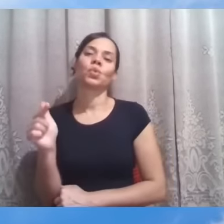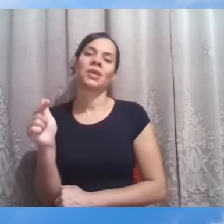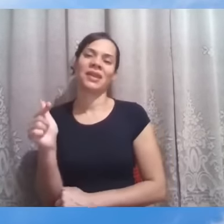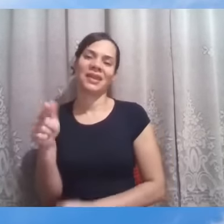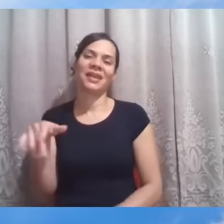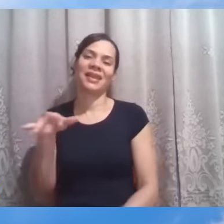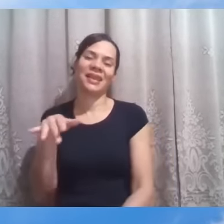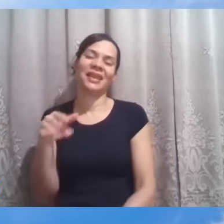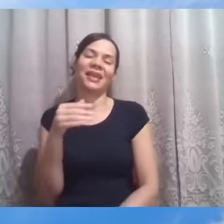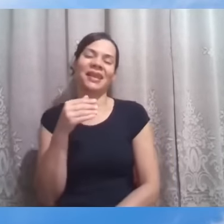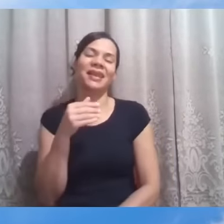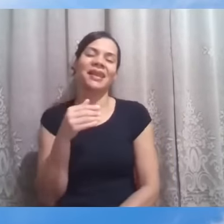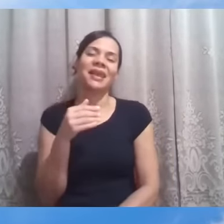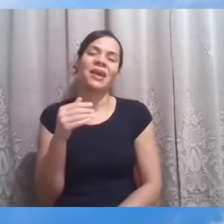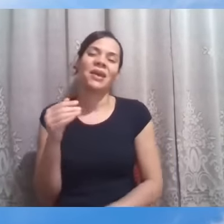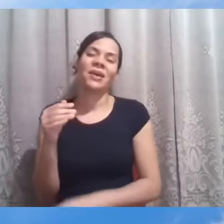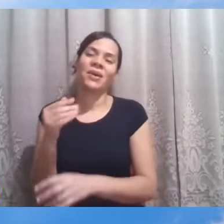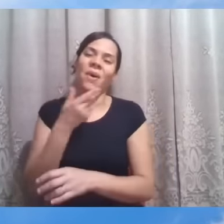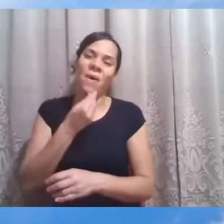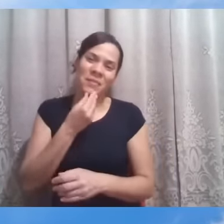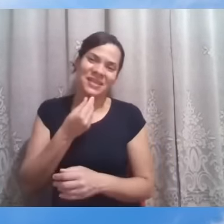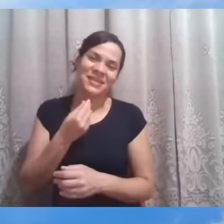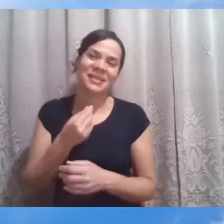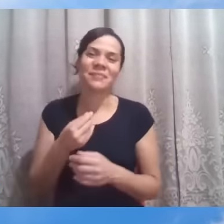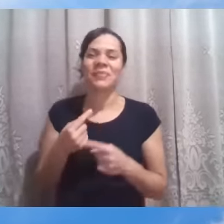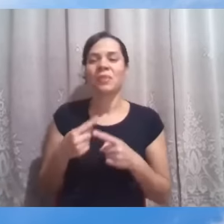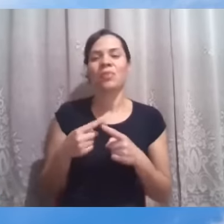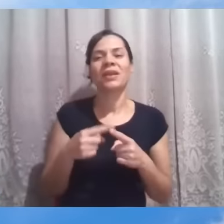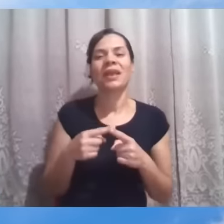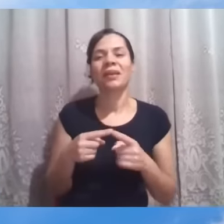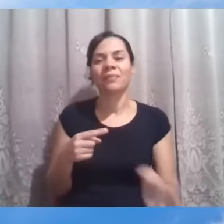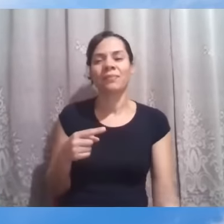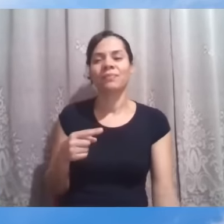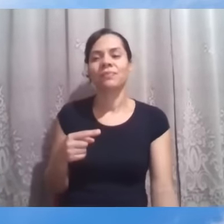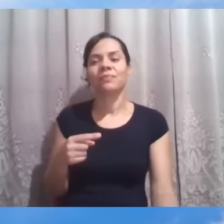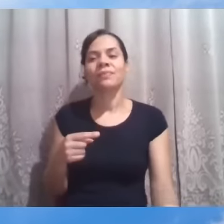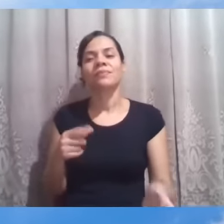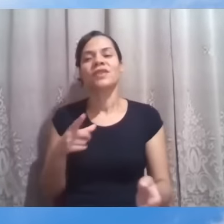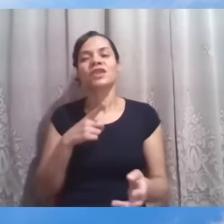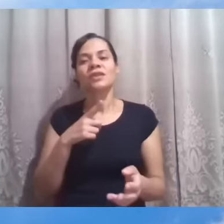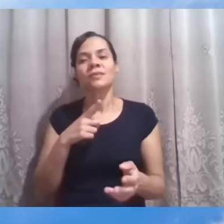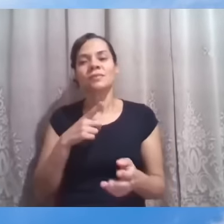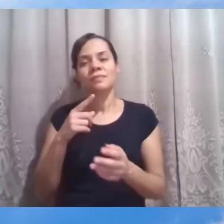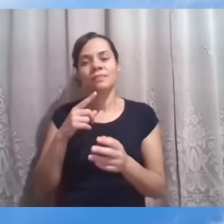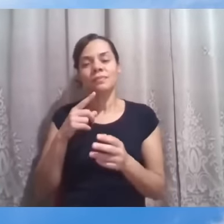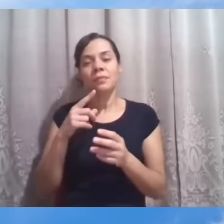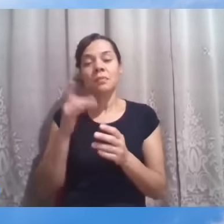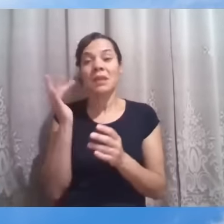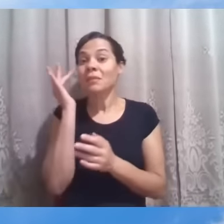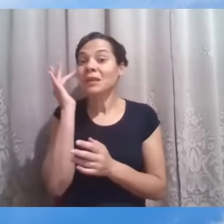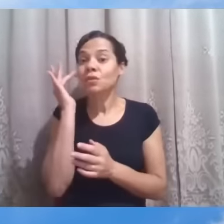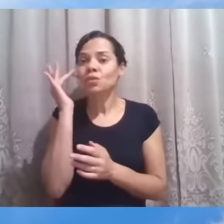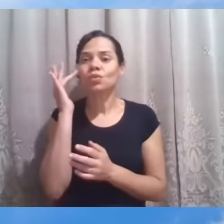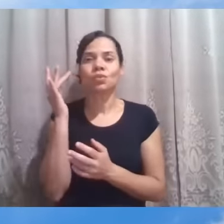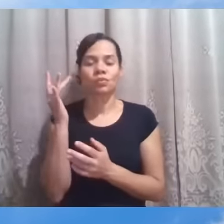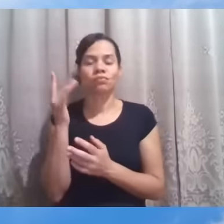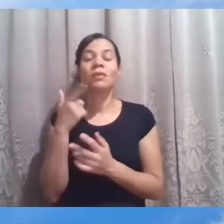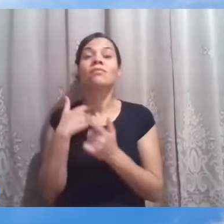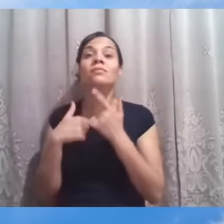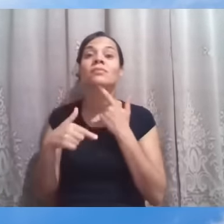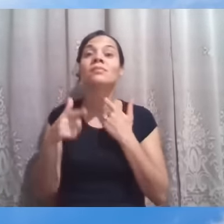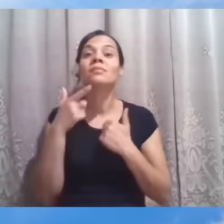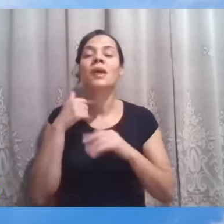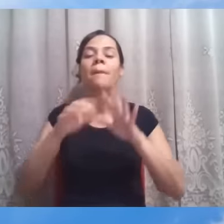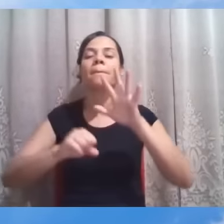contexto desafiador, mas que se sobrepunha a ele e demonstrava uma maturidade ou pelo menos um anseio de busca muito